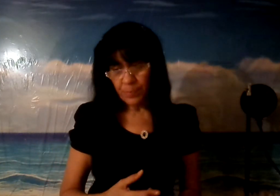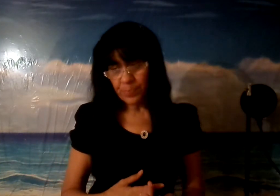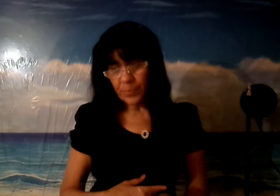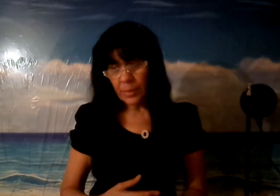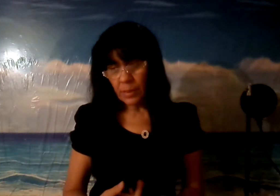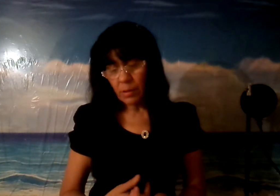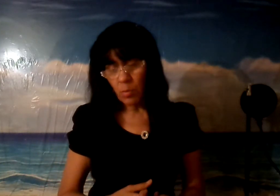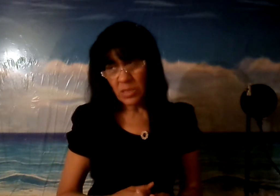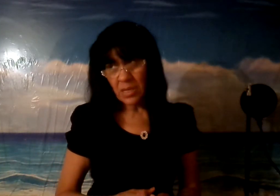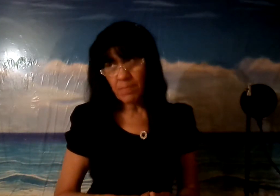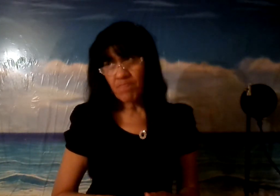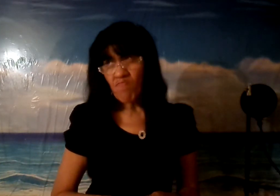como dice